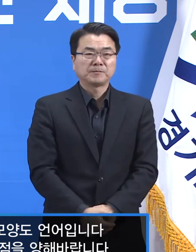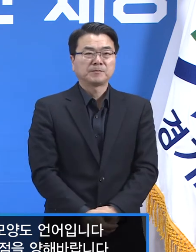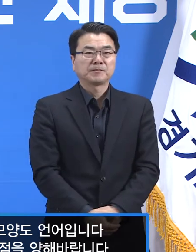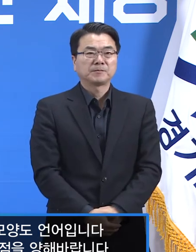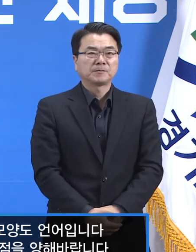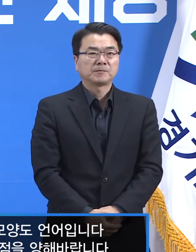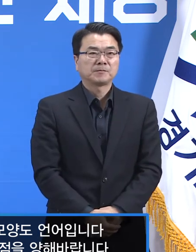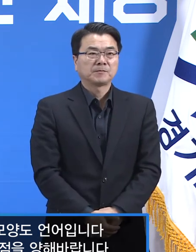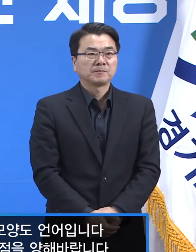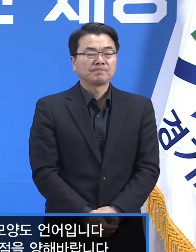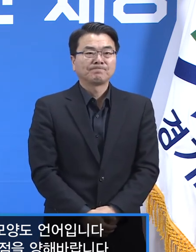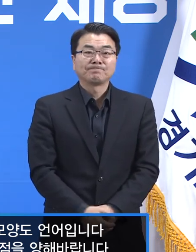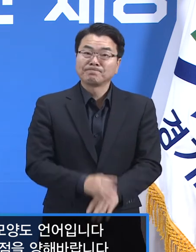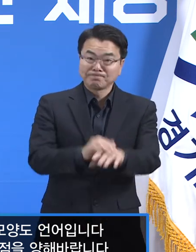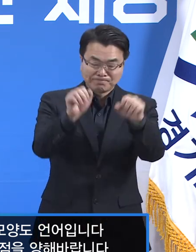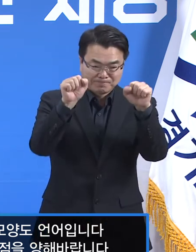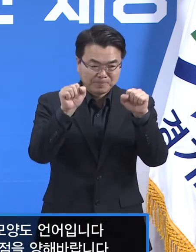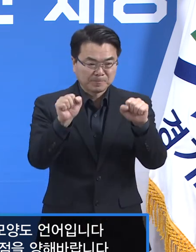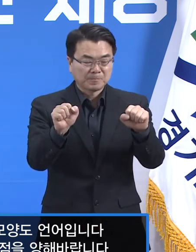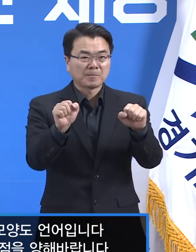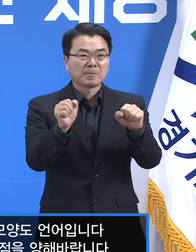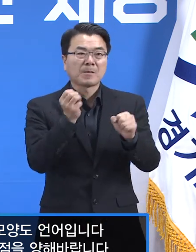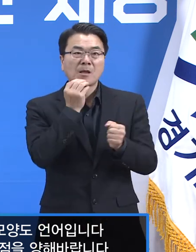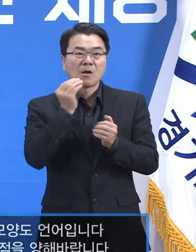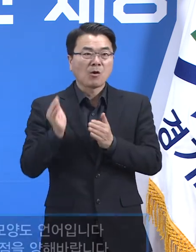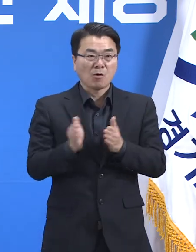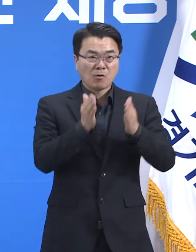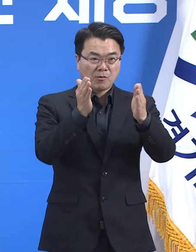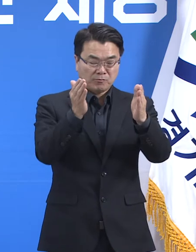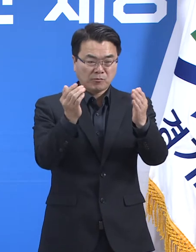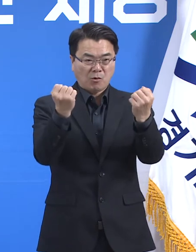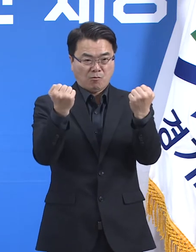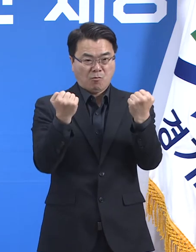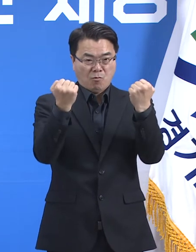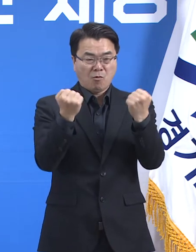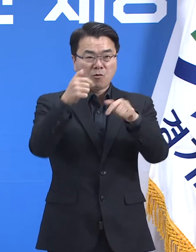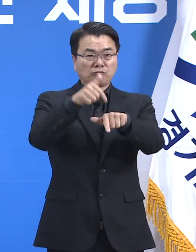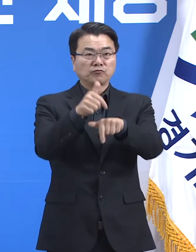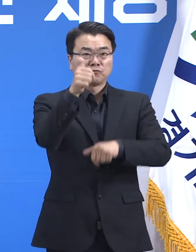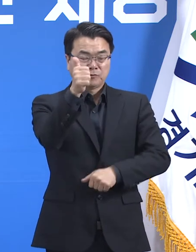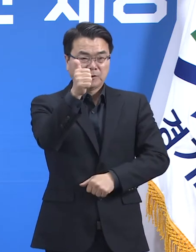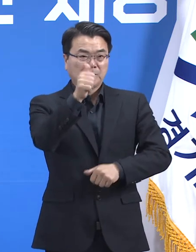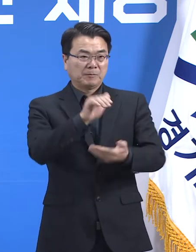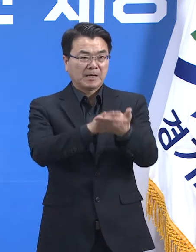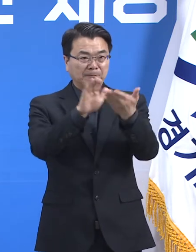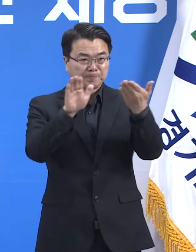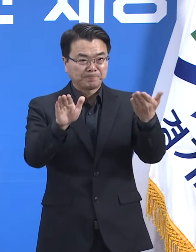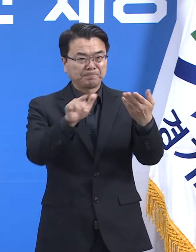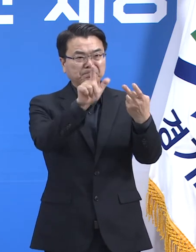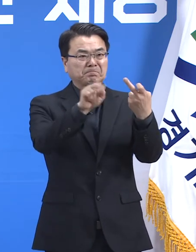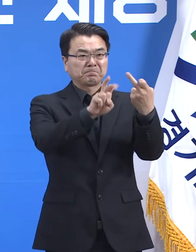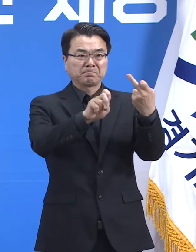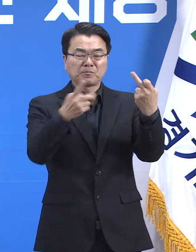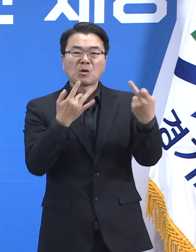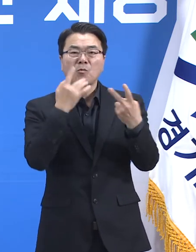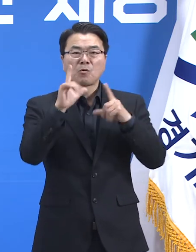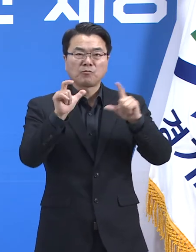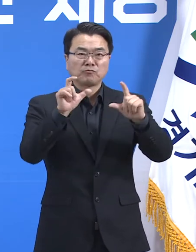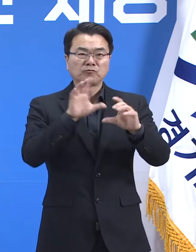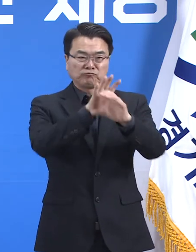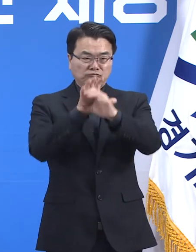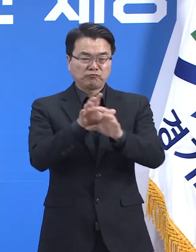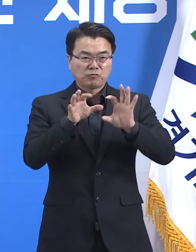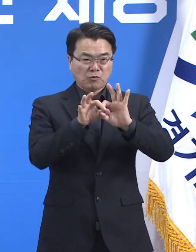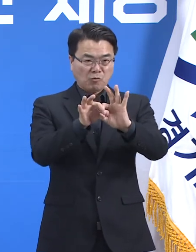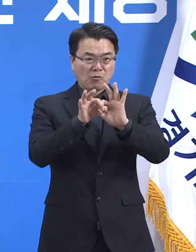네 안녕하십니까 경기도 보건건강국장 류영철입니다. 12월 21일 화요일 경기도 코로나19